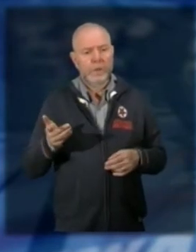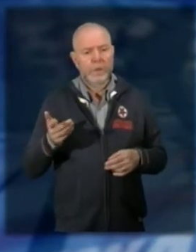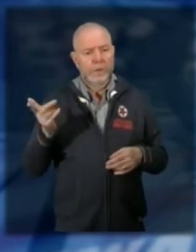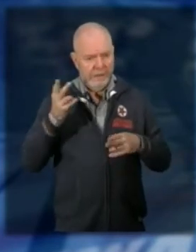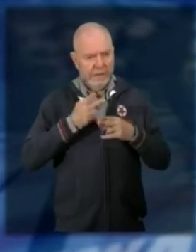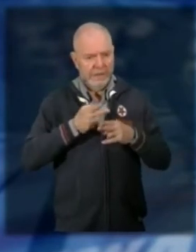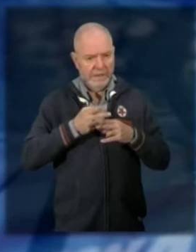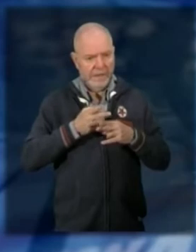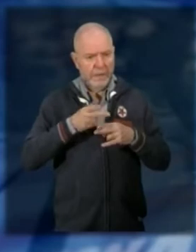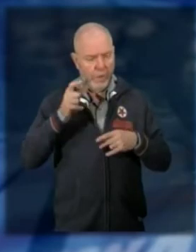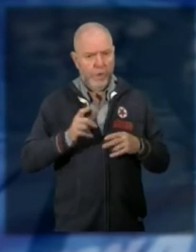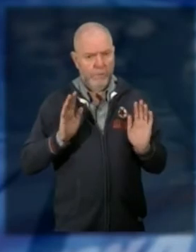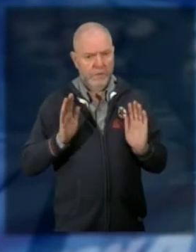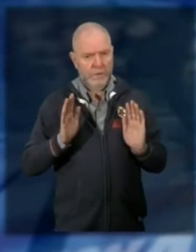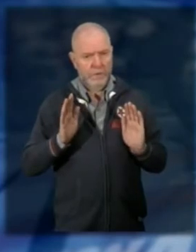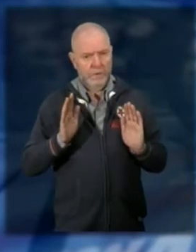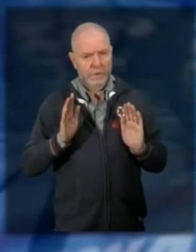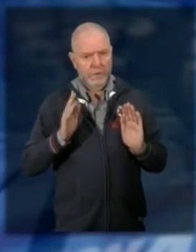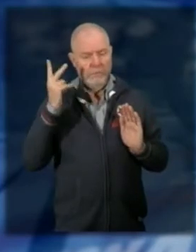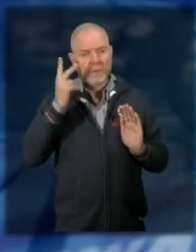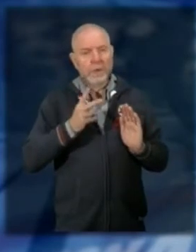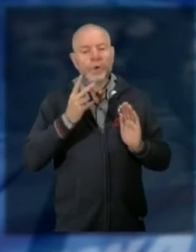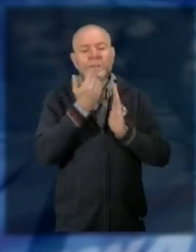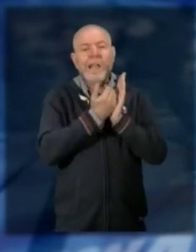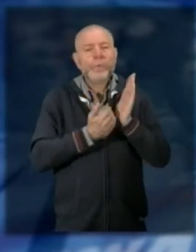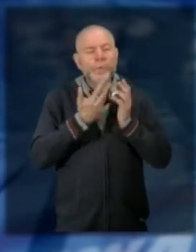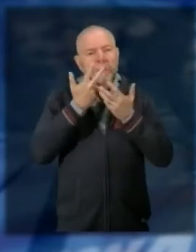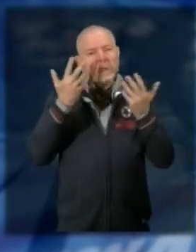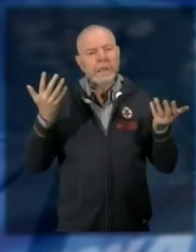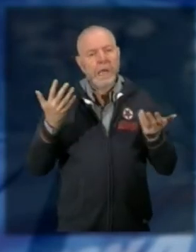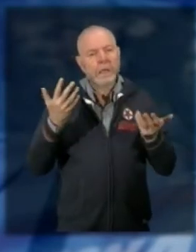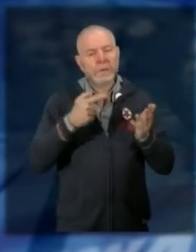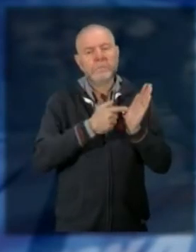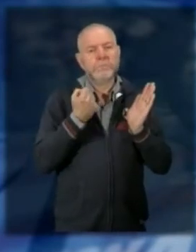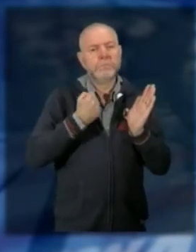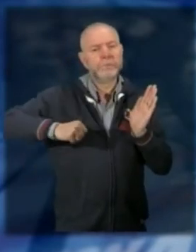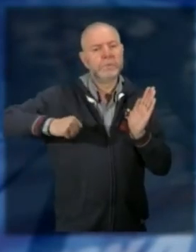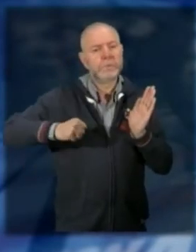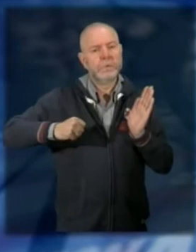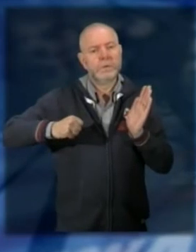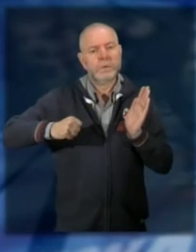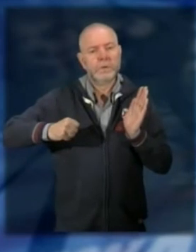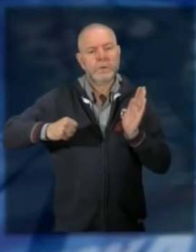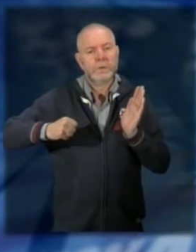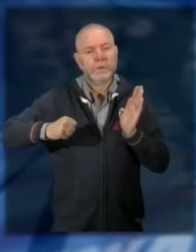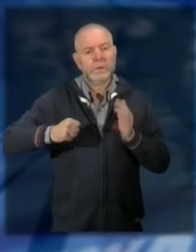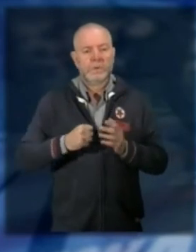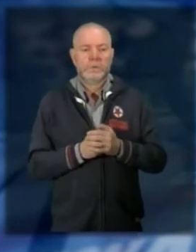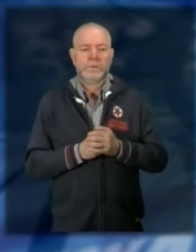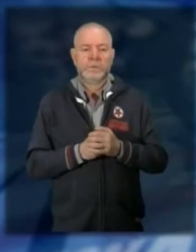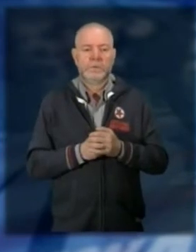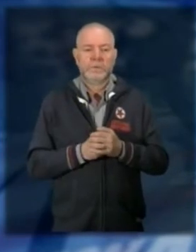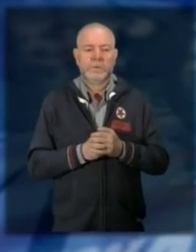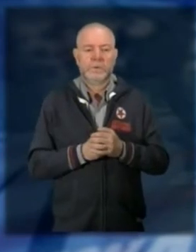sì anche tesserati però nello statuto non si capisce perché statuto viene messo quando vogliono e quando no statuto via